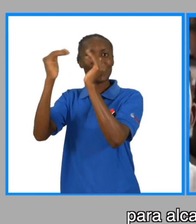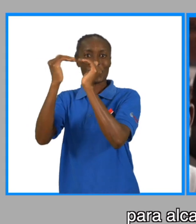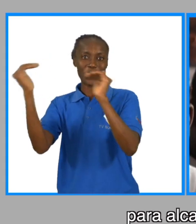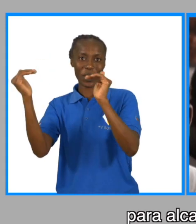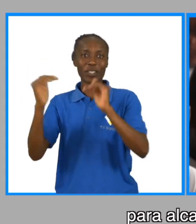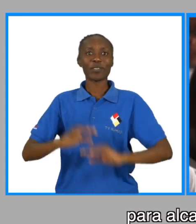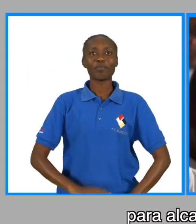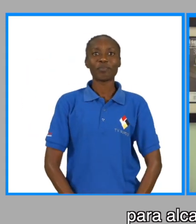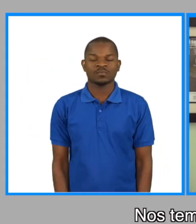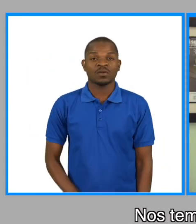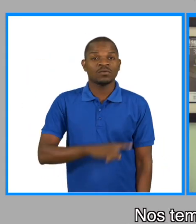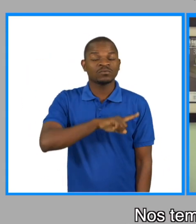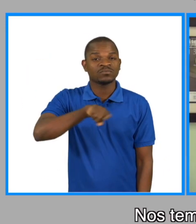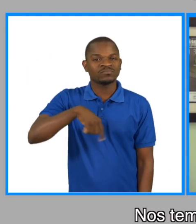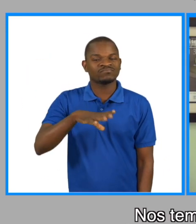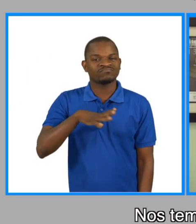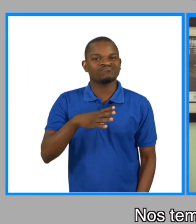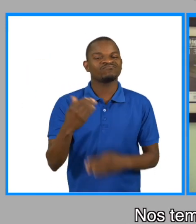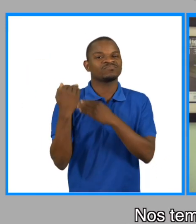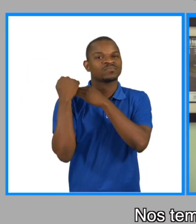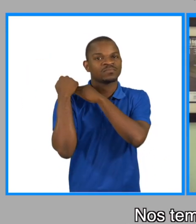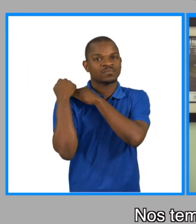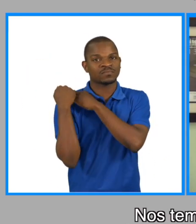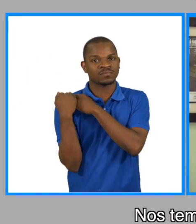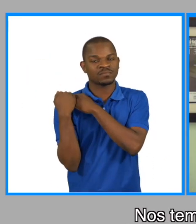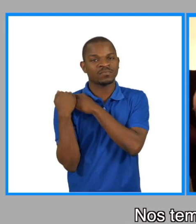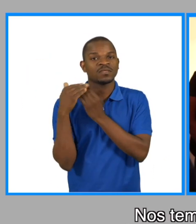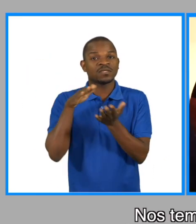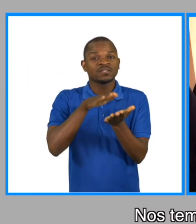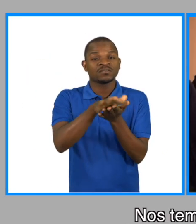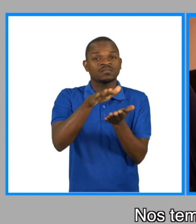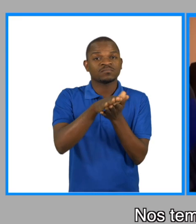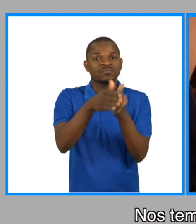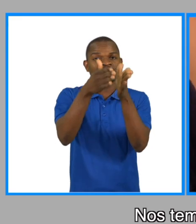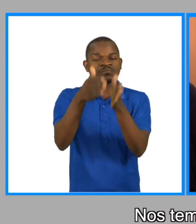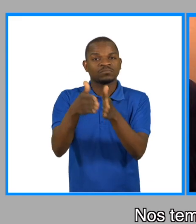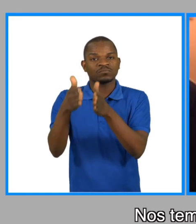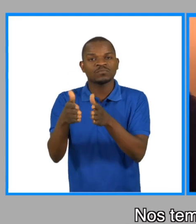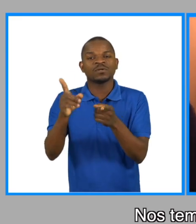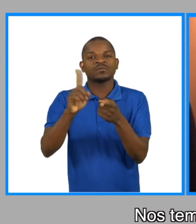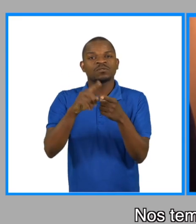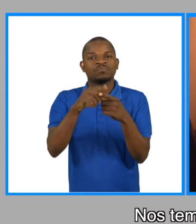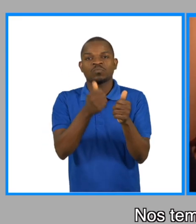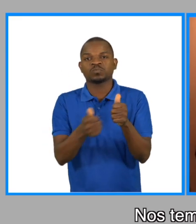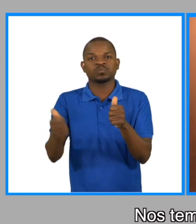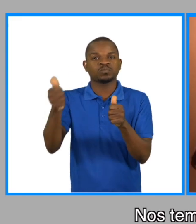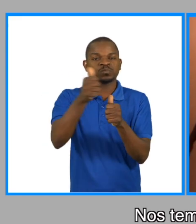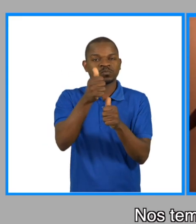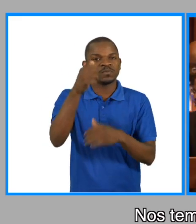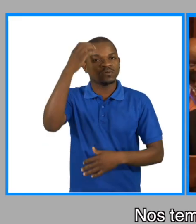objetivos nós temos a tarefa de sensibilizar tanto as comunidades e